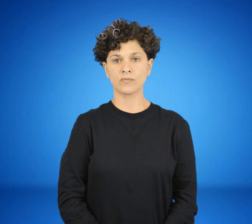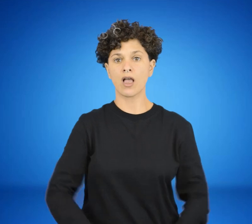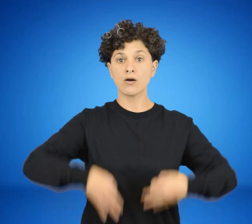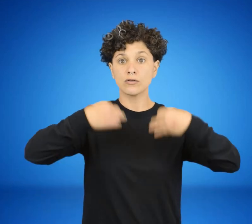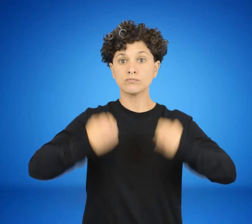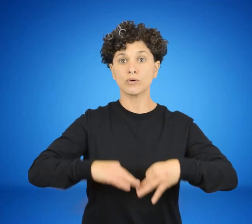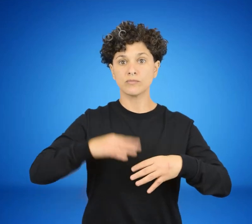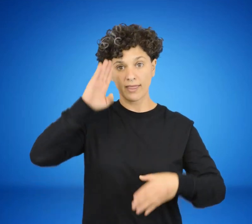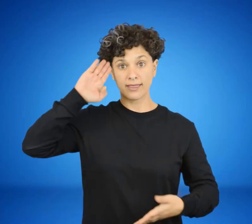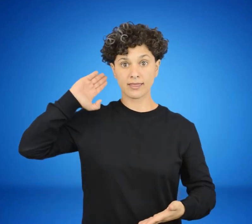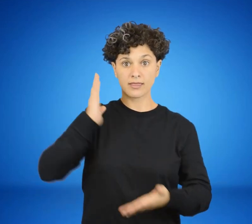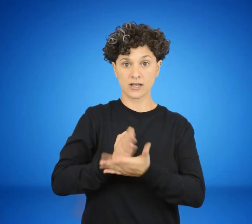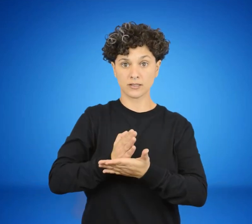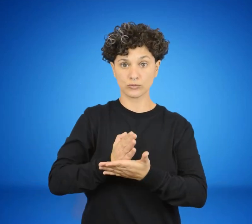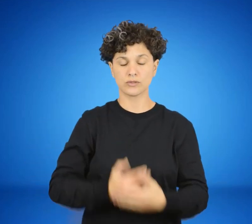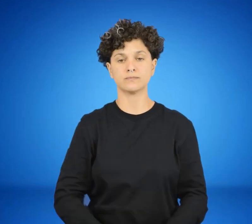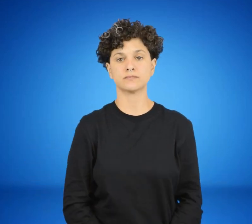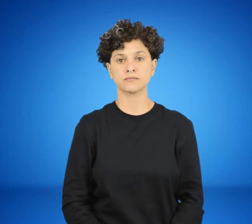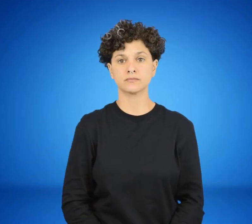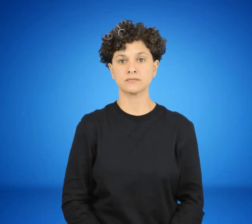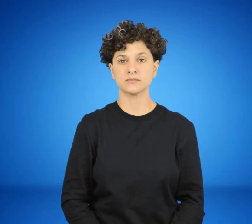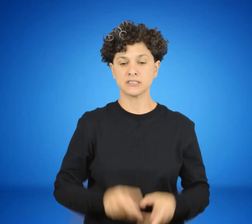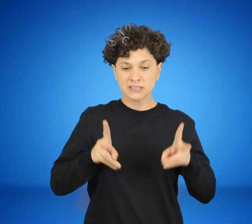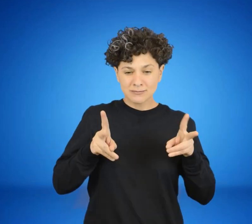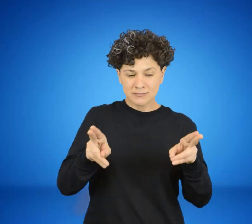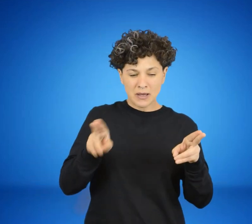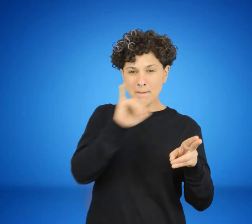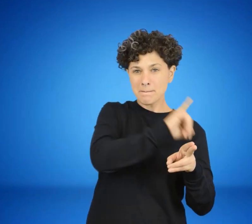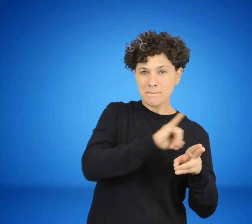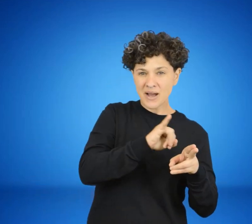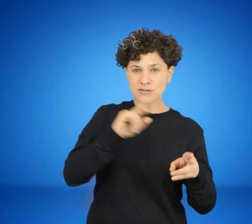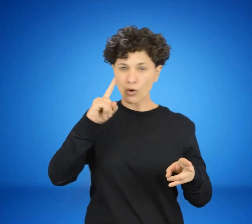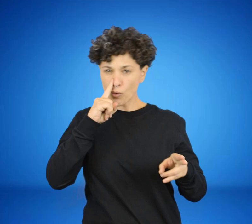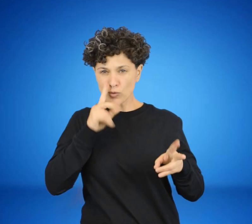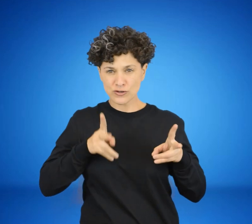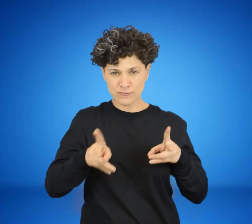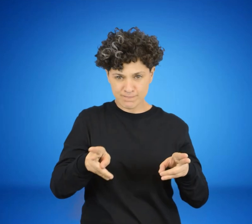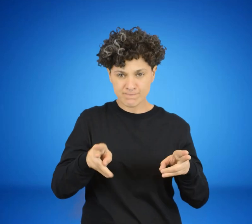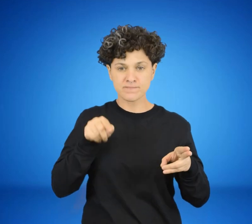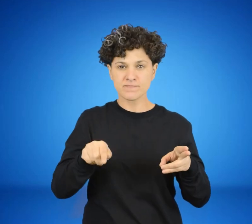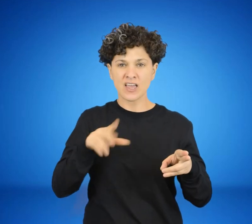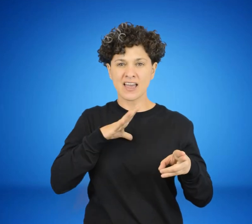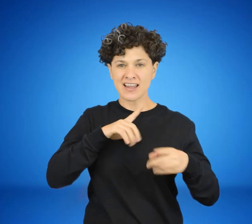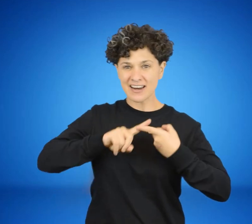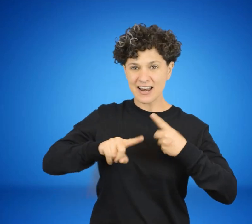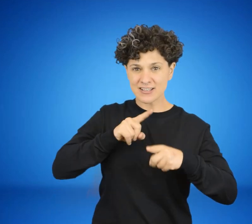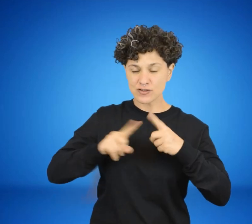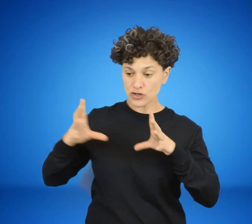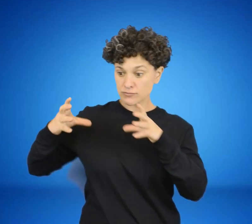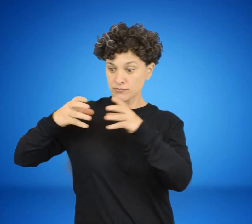El tramo final hacia la dictadura. Entre marzo y junio, las relaciones entre el gobierno cívico-militar